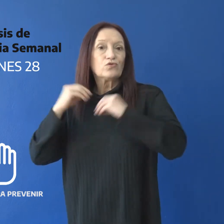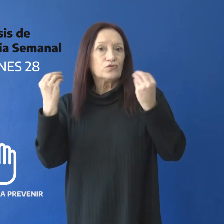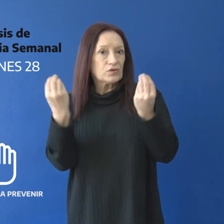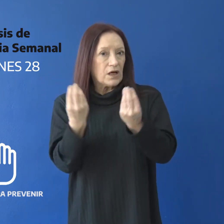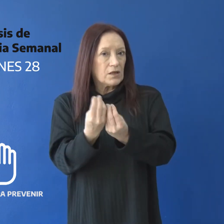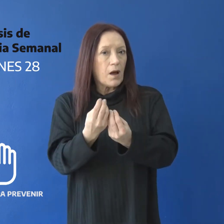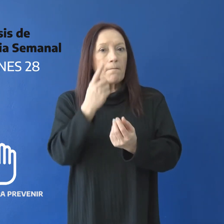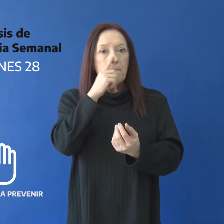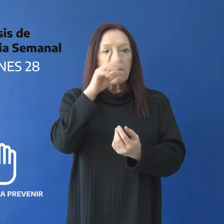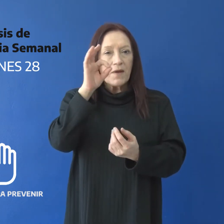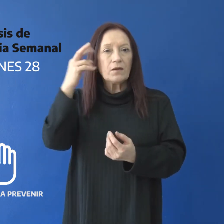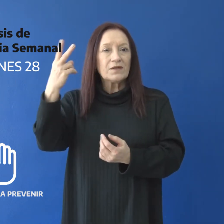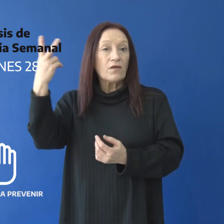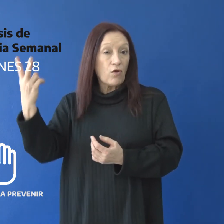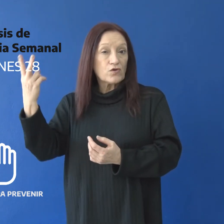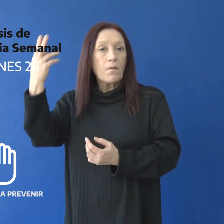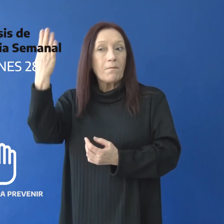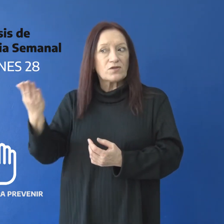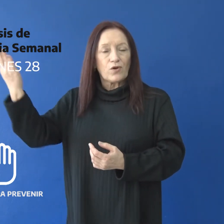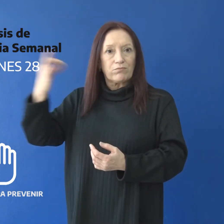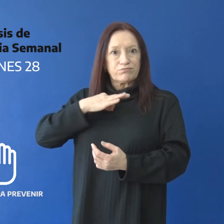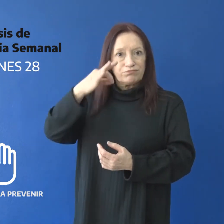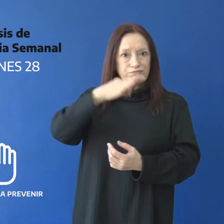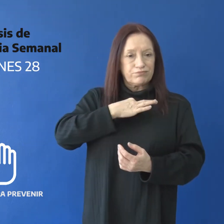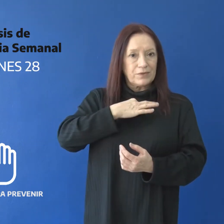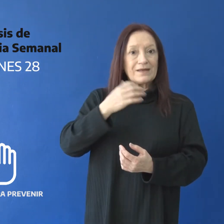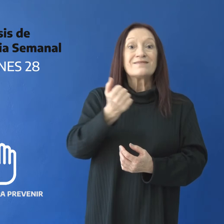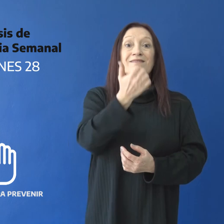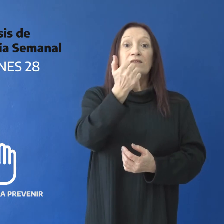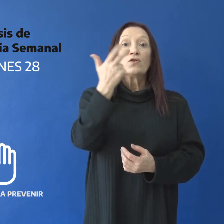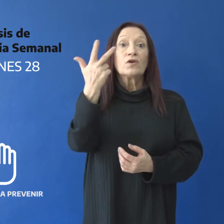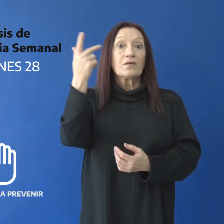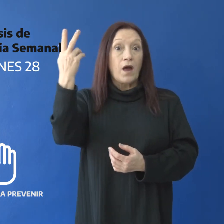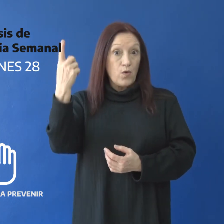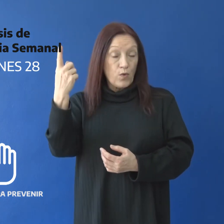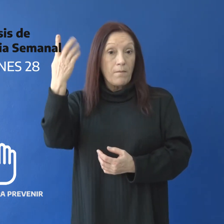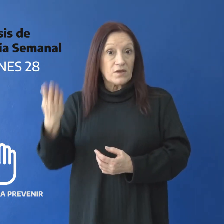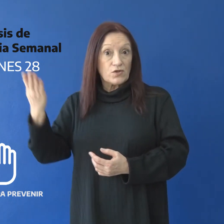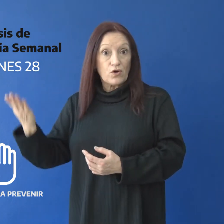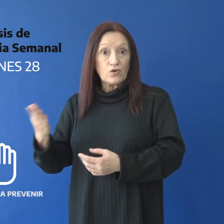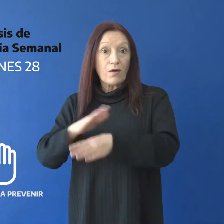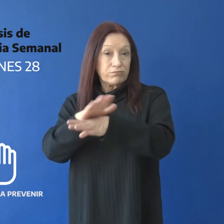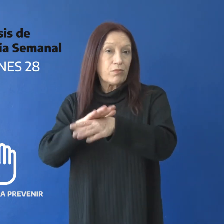un total de 1.022 activos 631 pacientes recibieron el alta